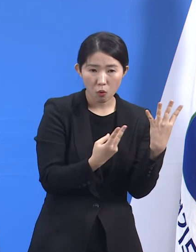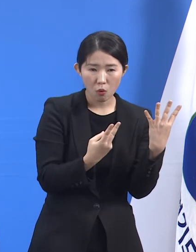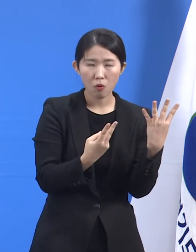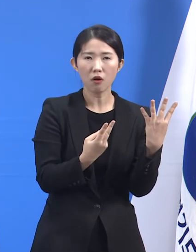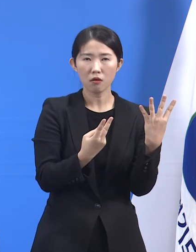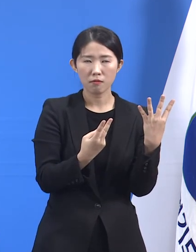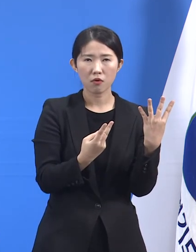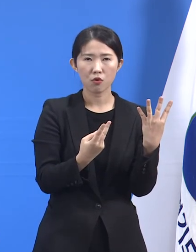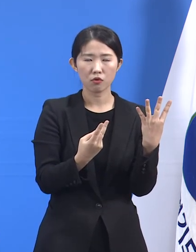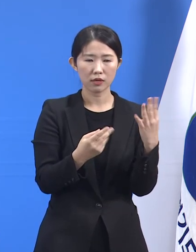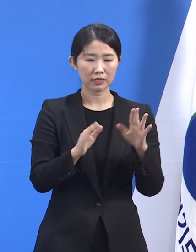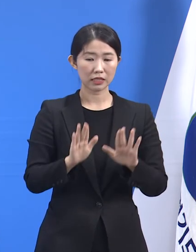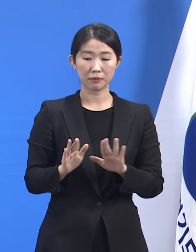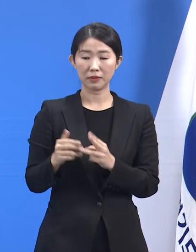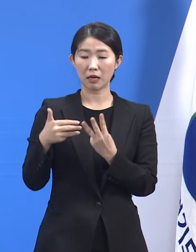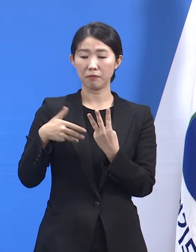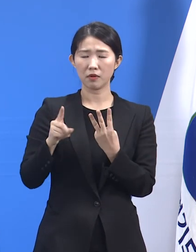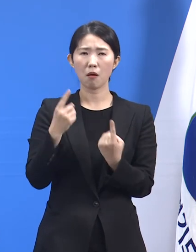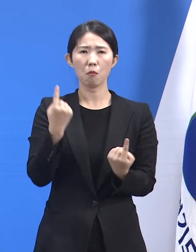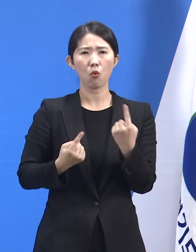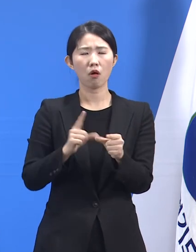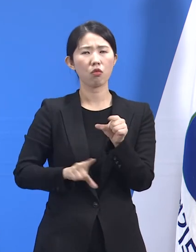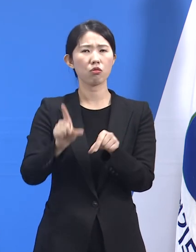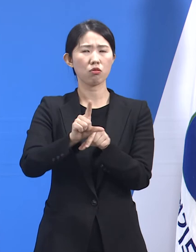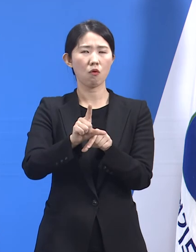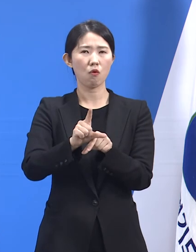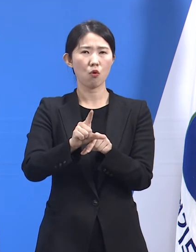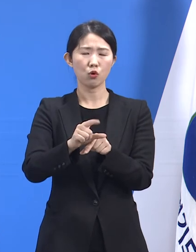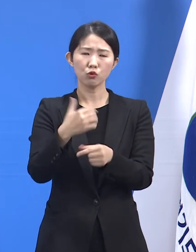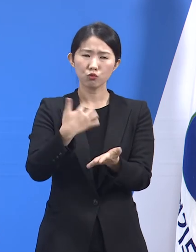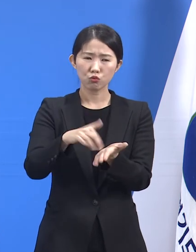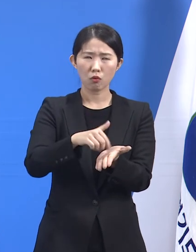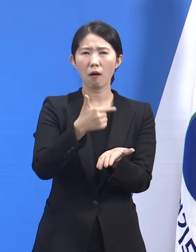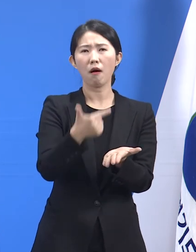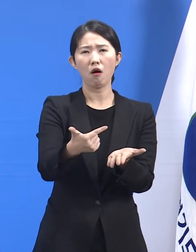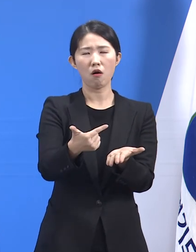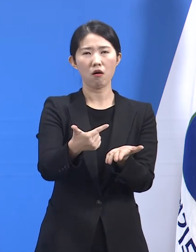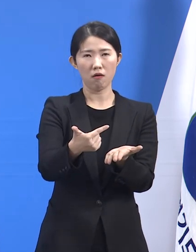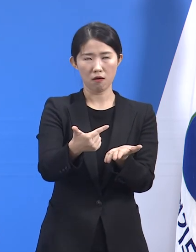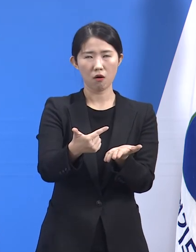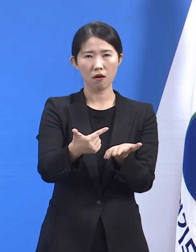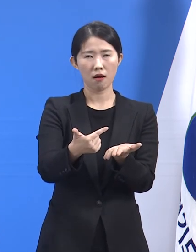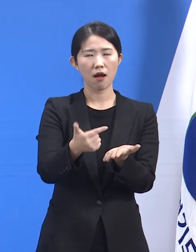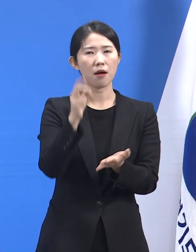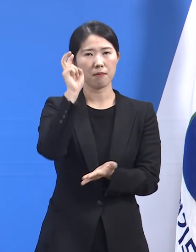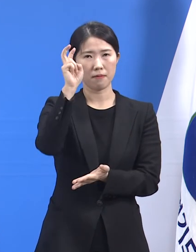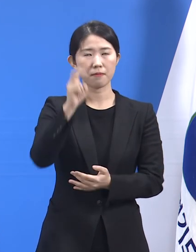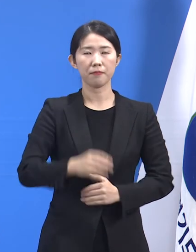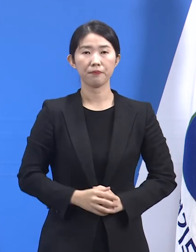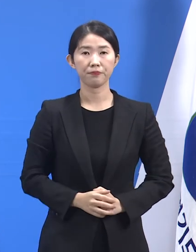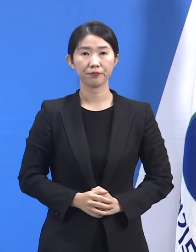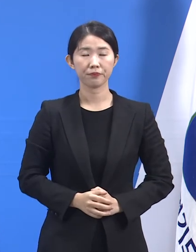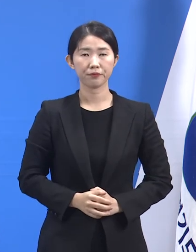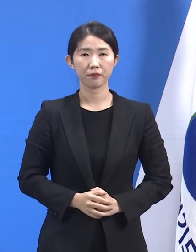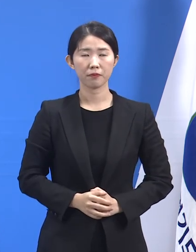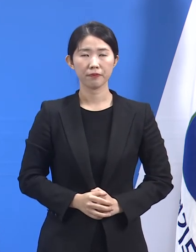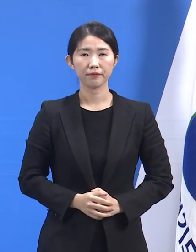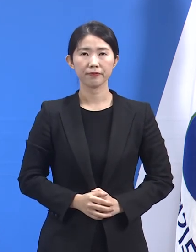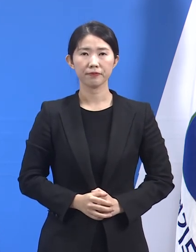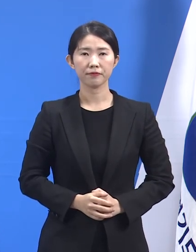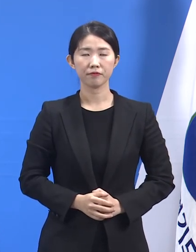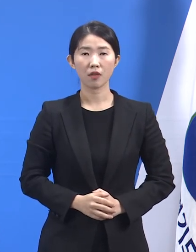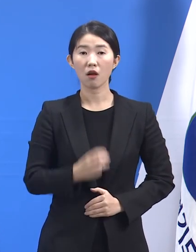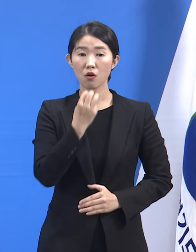높고 더 거셀 수 있다는 가정이 합리적입니다. 우리 모두의 바람과는 다른 일이지만